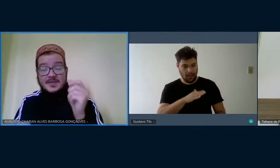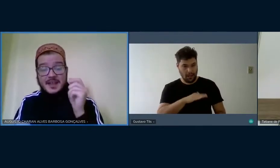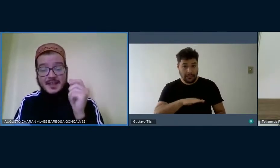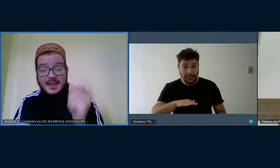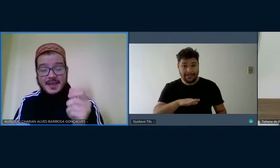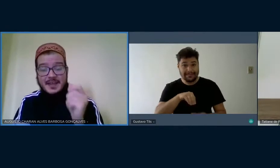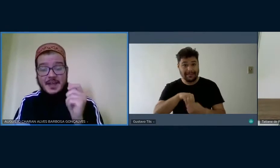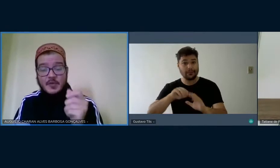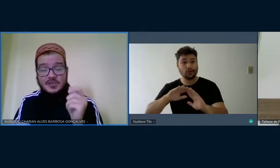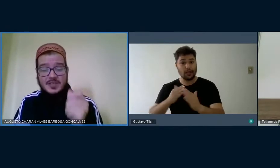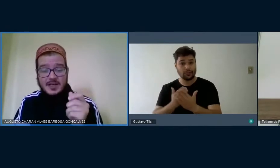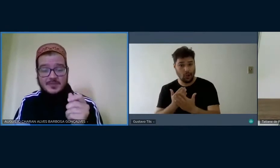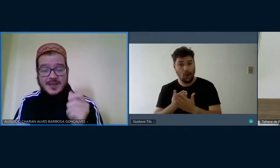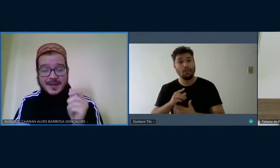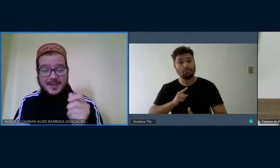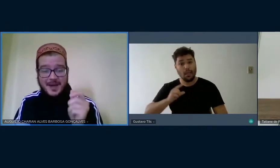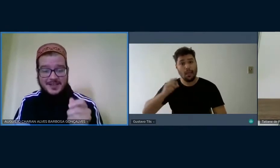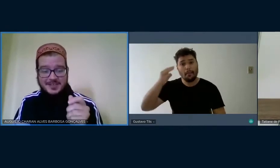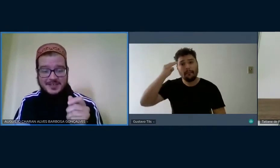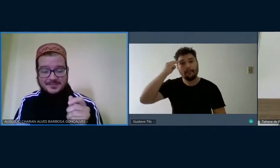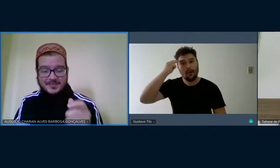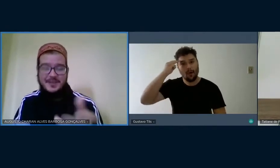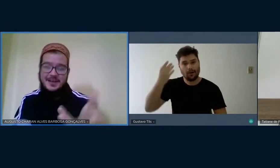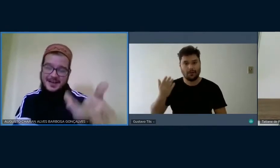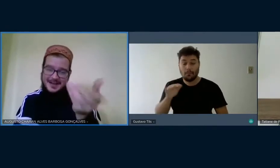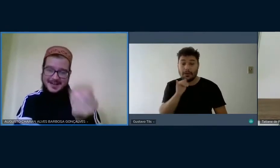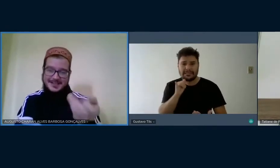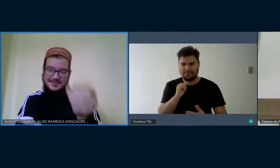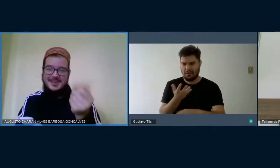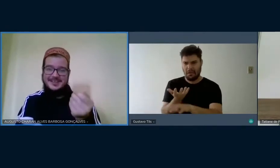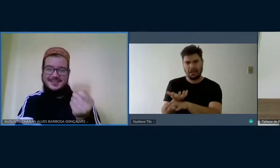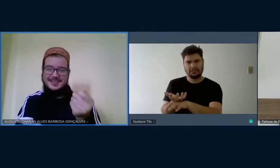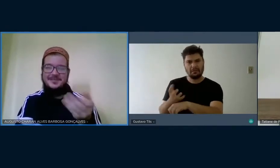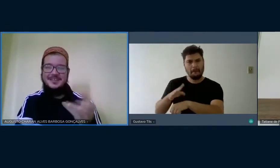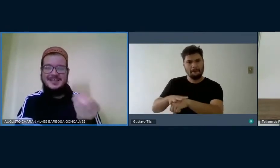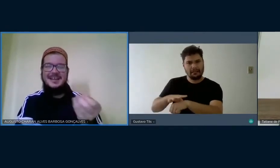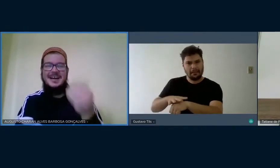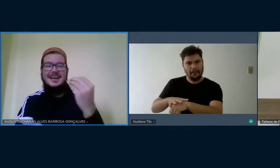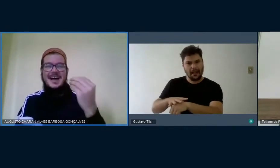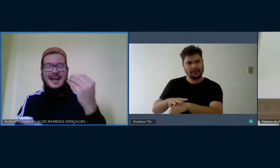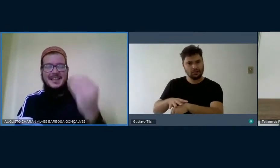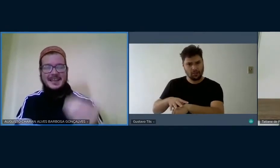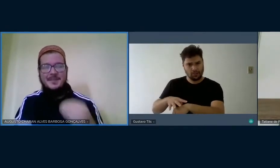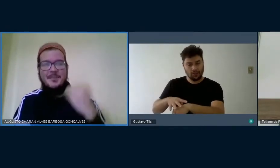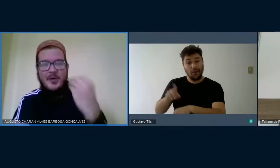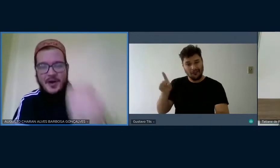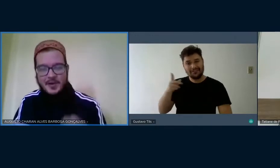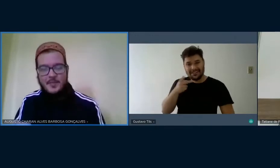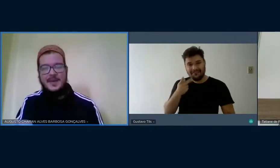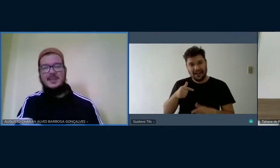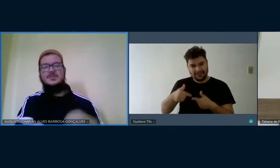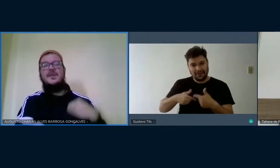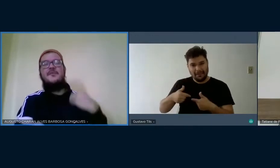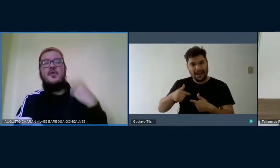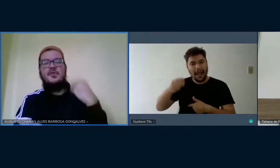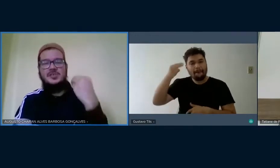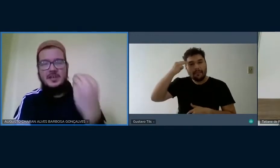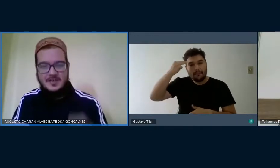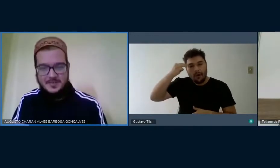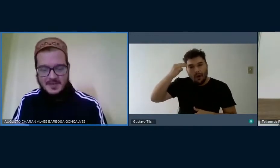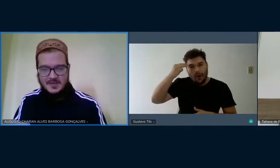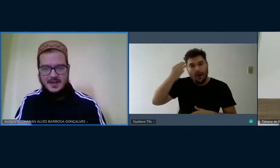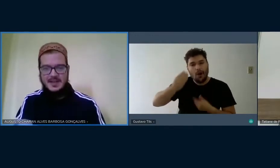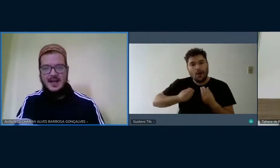preciso entender que não odiamos a matemática. Na sua questão, você traz a ideia da memória, como é que isso vai